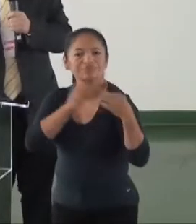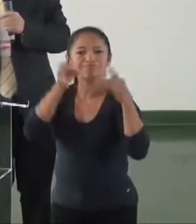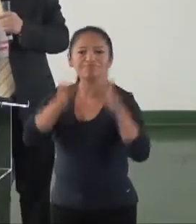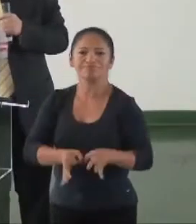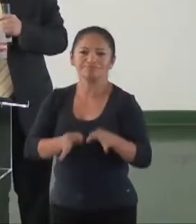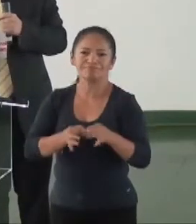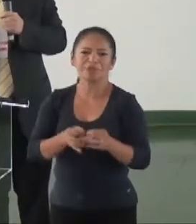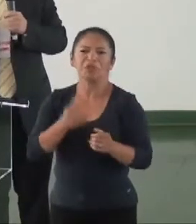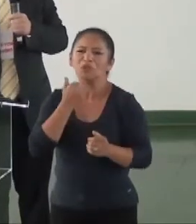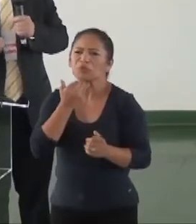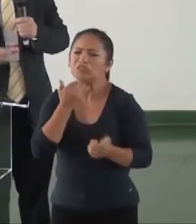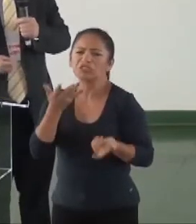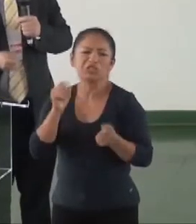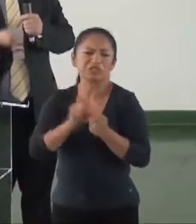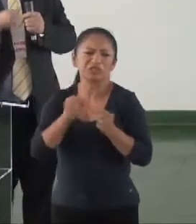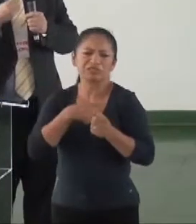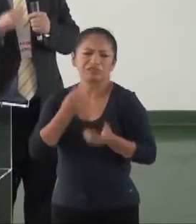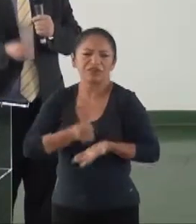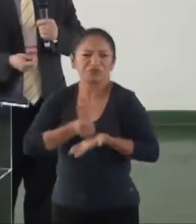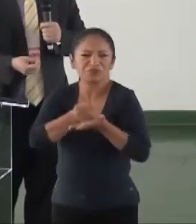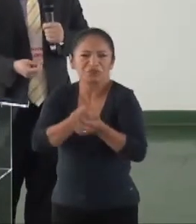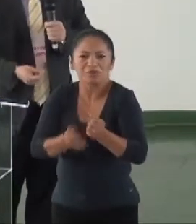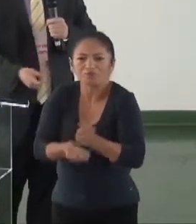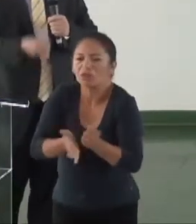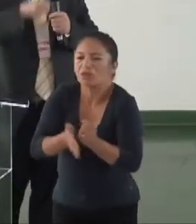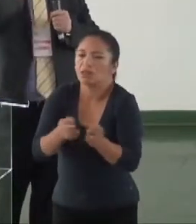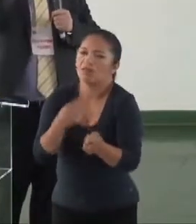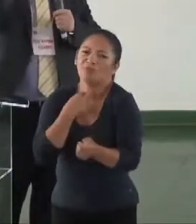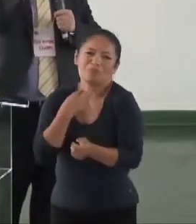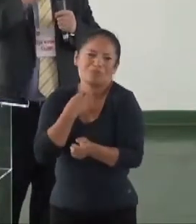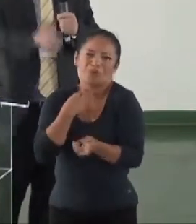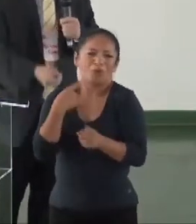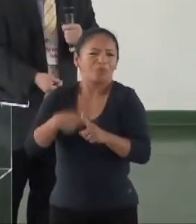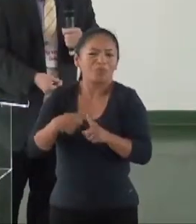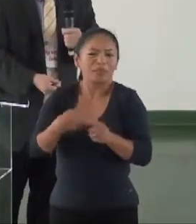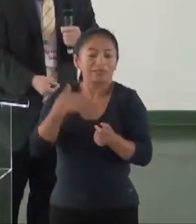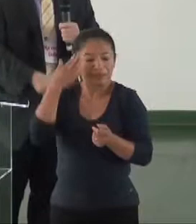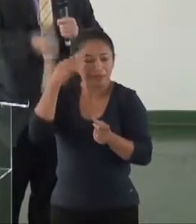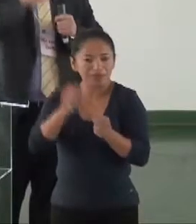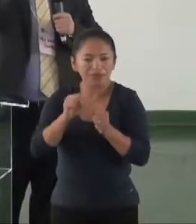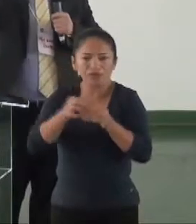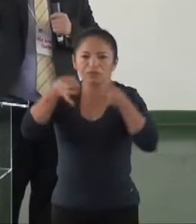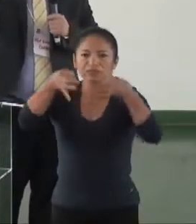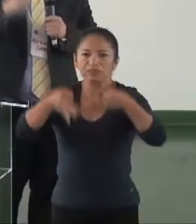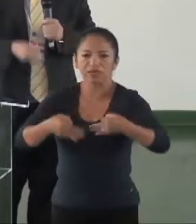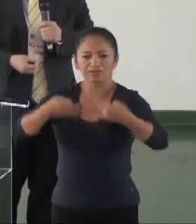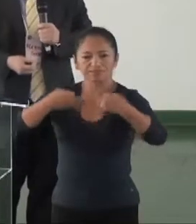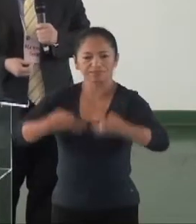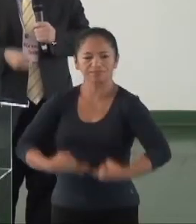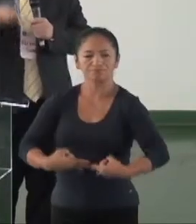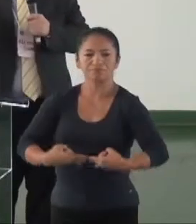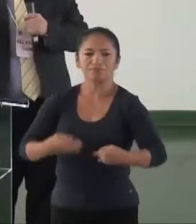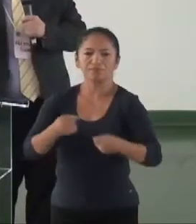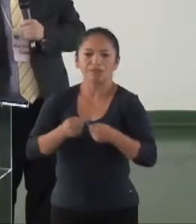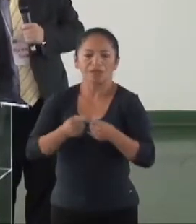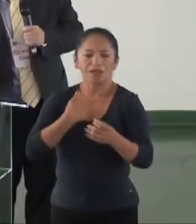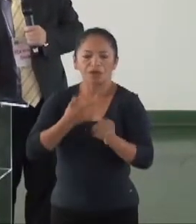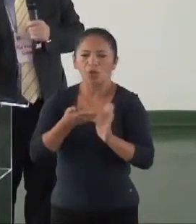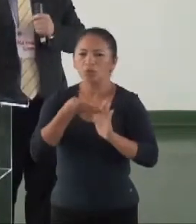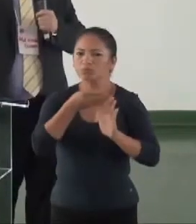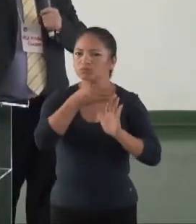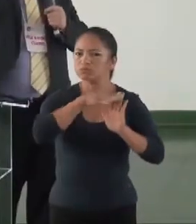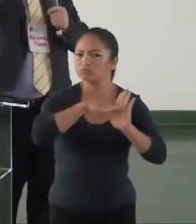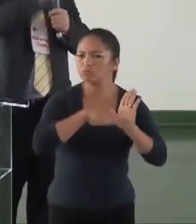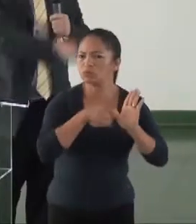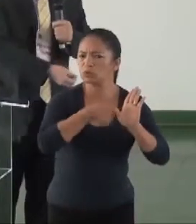Ou seja, aquela conversinha, ah, eu vou te ajudar, não funciona. Nós temos que formalizar, colocar, abrir uma notícia